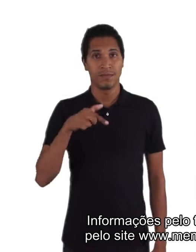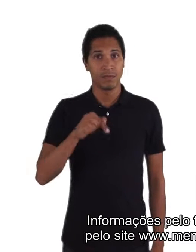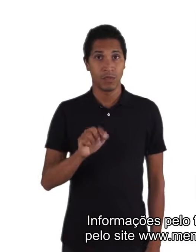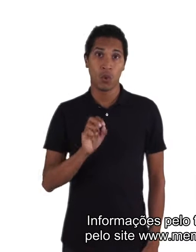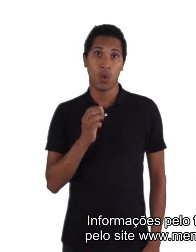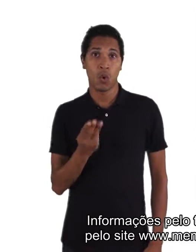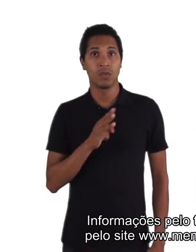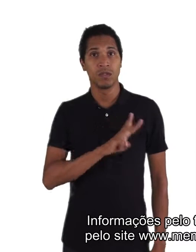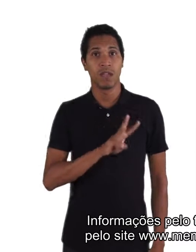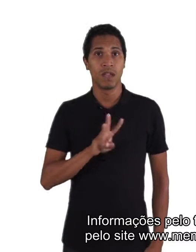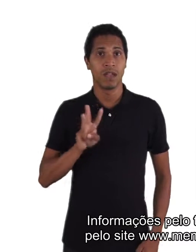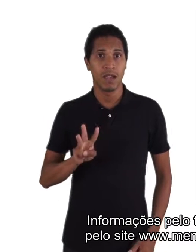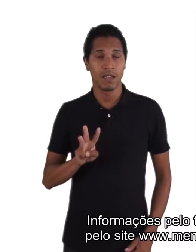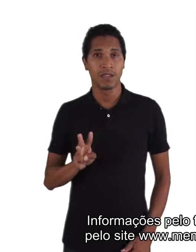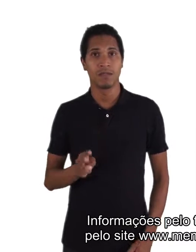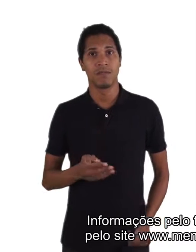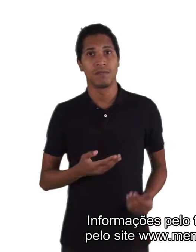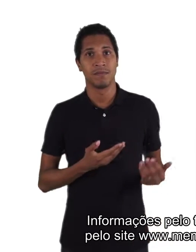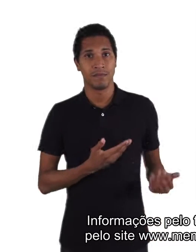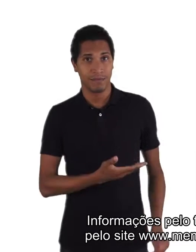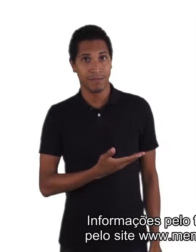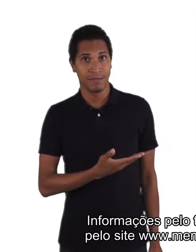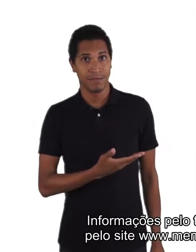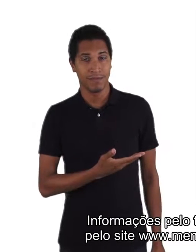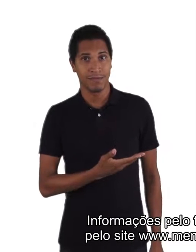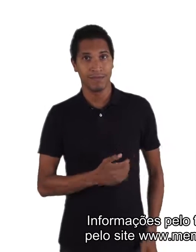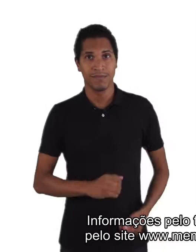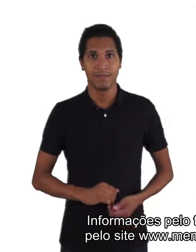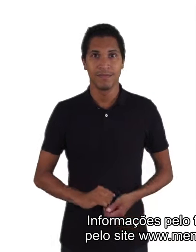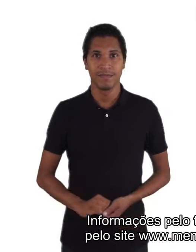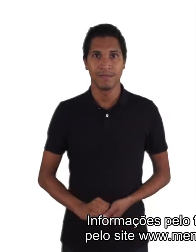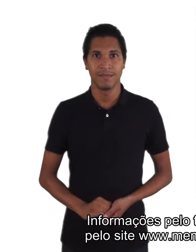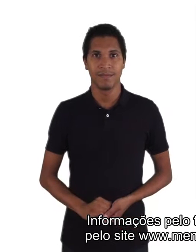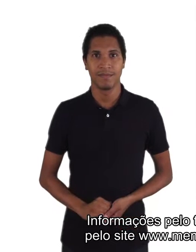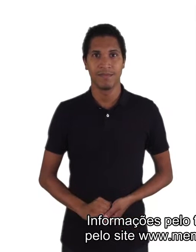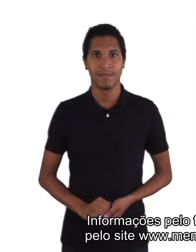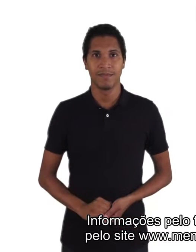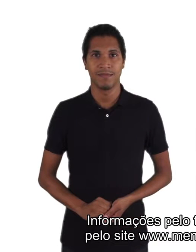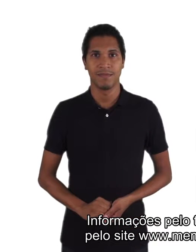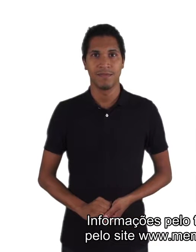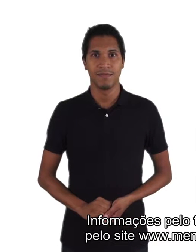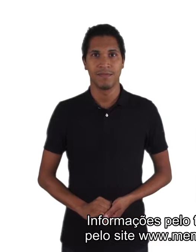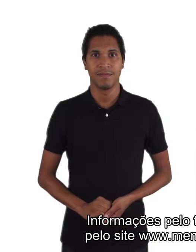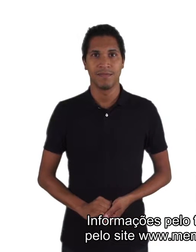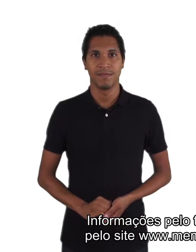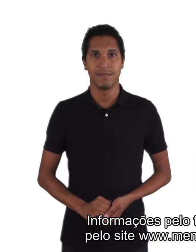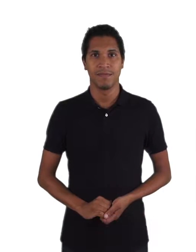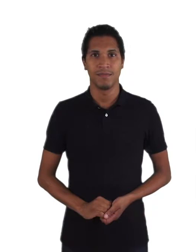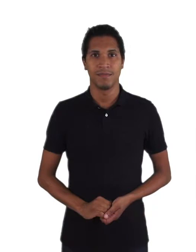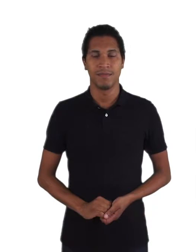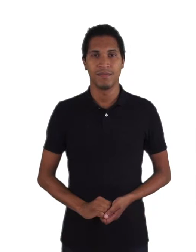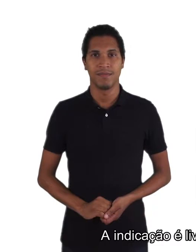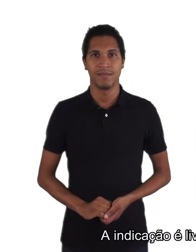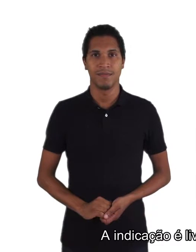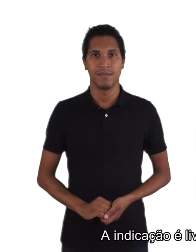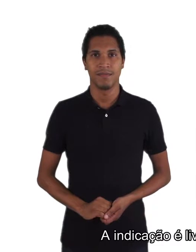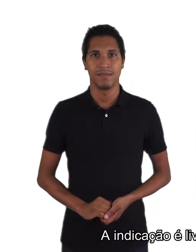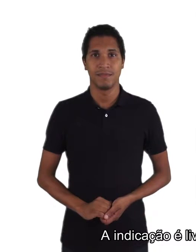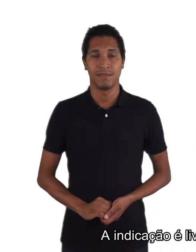memorialdainclusal.sp.gov.br A indicação é